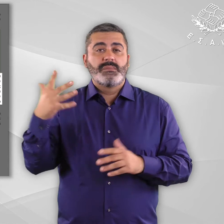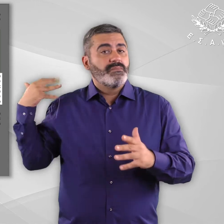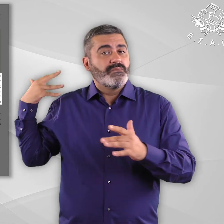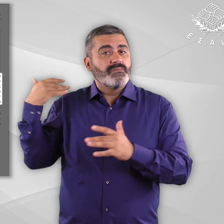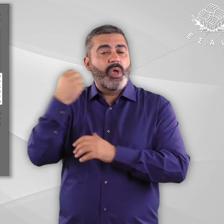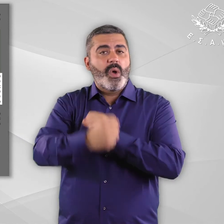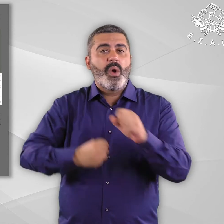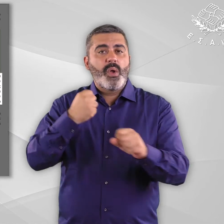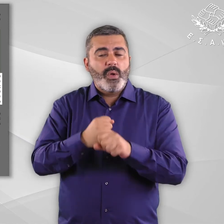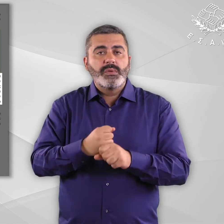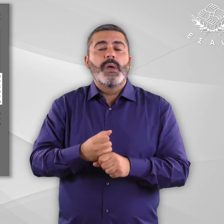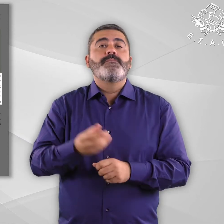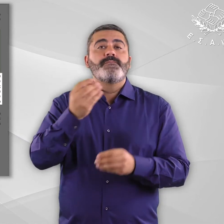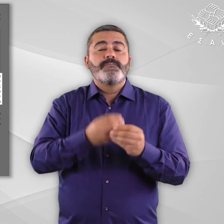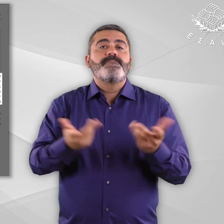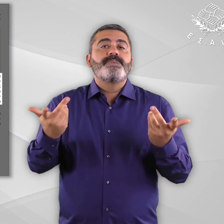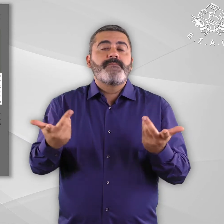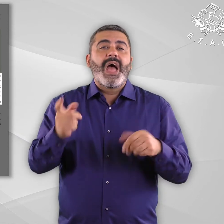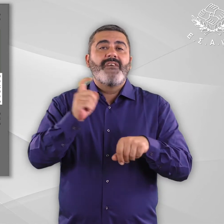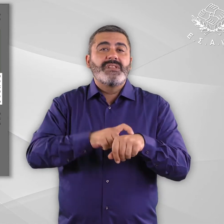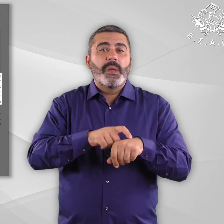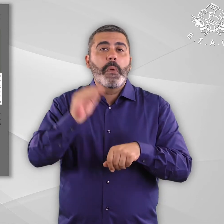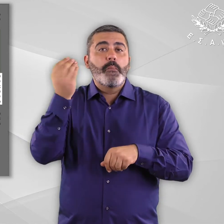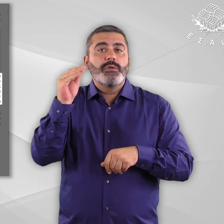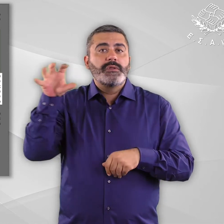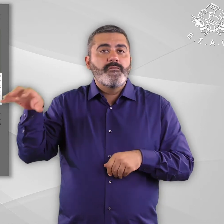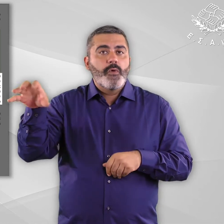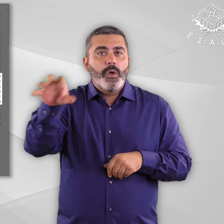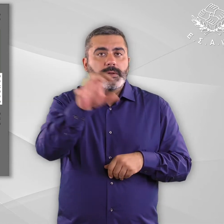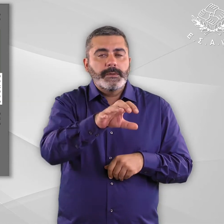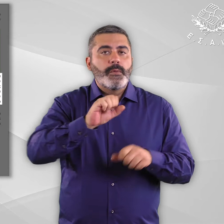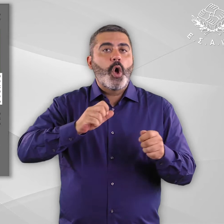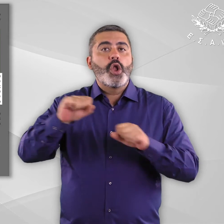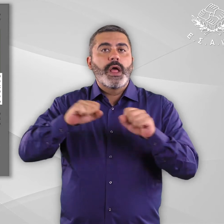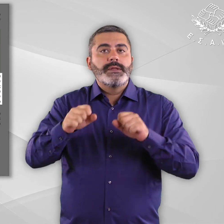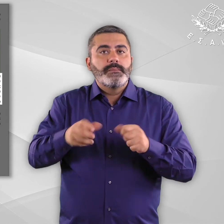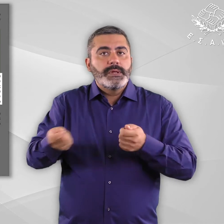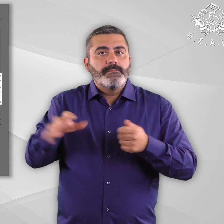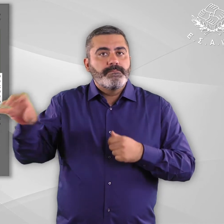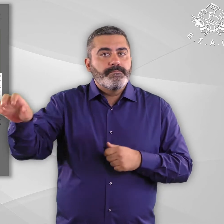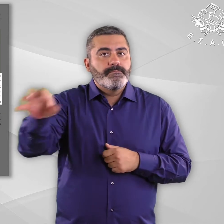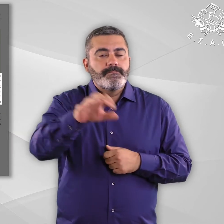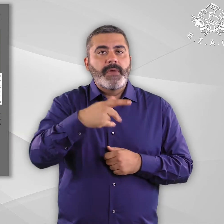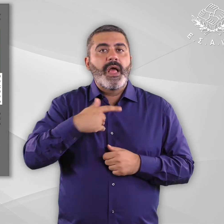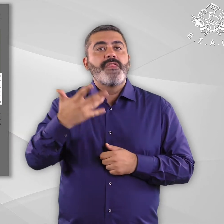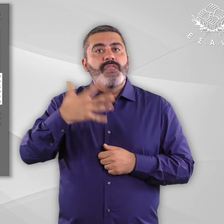μία τάση κινητοποίησης των αρμόδιων πολιτιστικών φορέων και των οργανισμών προς την κατεύθυνση της ενσωμάτωσης της διάστασης της